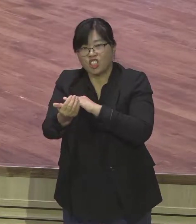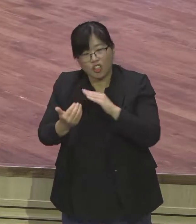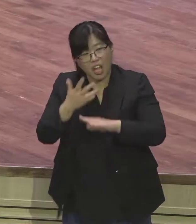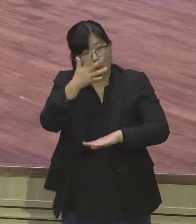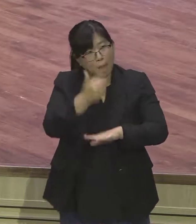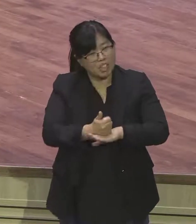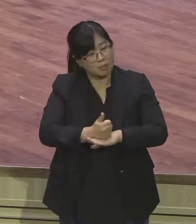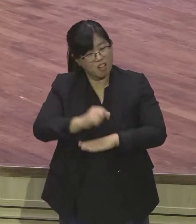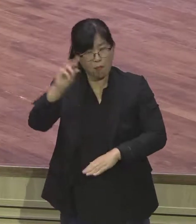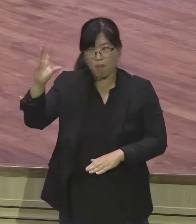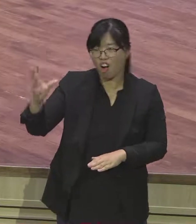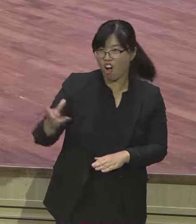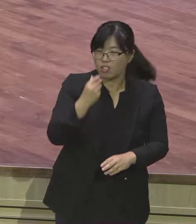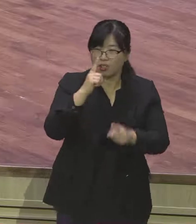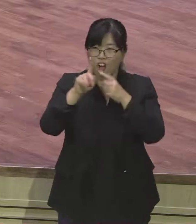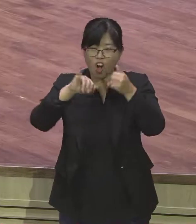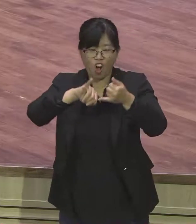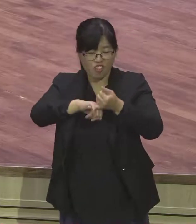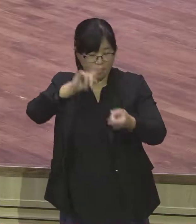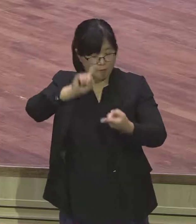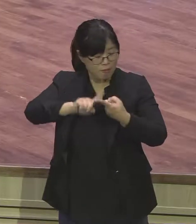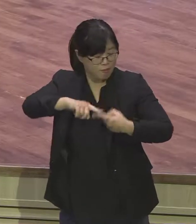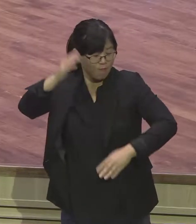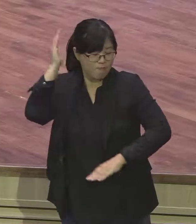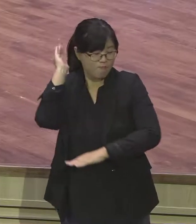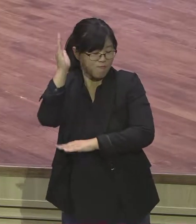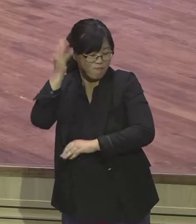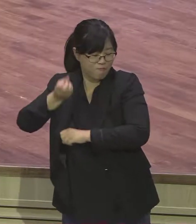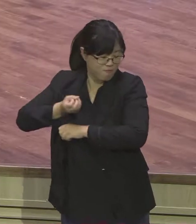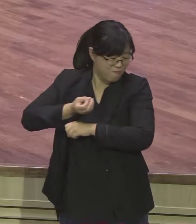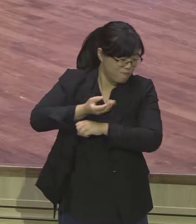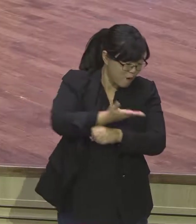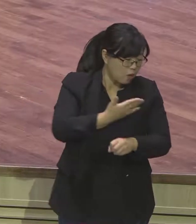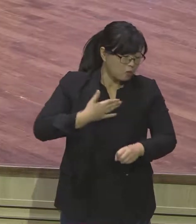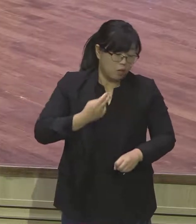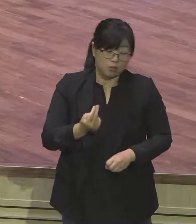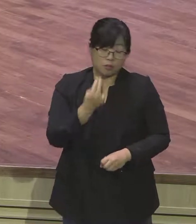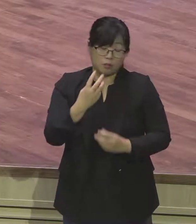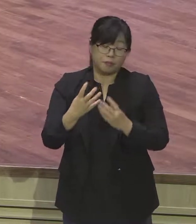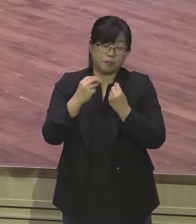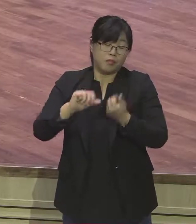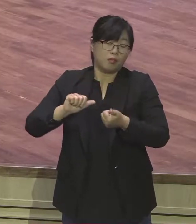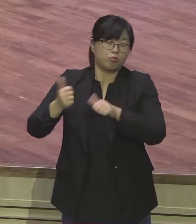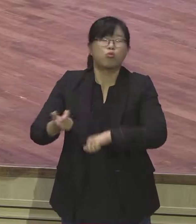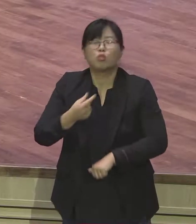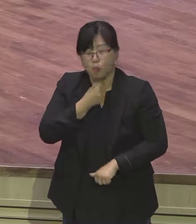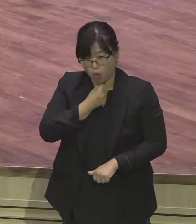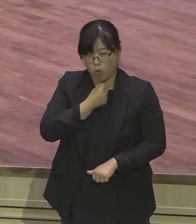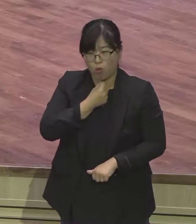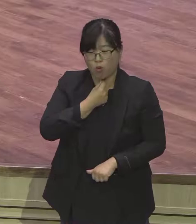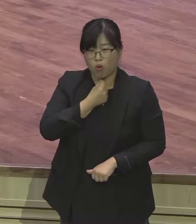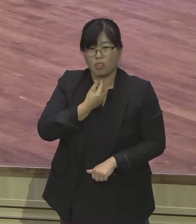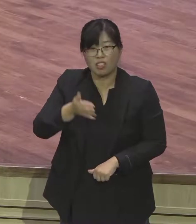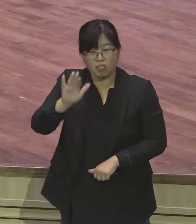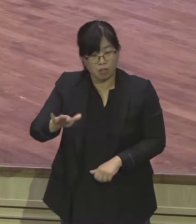조옵사사. 멋있게 서야 돼요. 네가 누구요? 이리 삼으면 골치 아프단 말이에요. 자기 자식을 보고